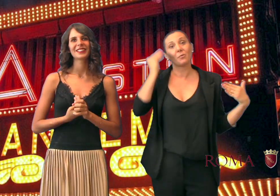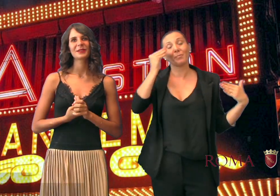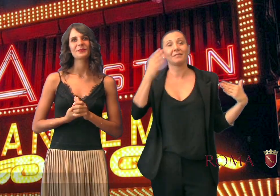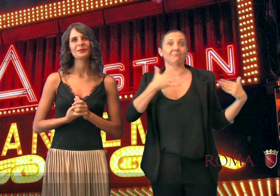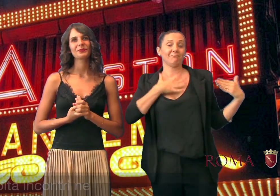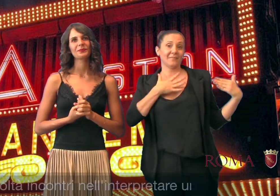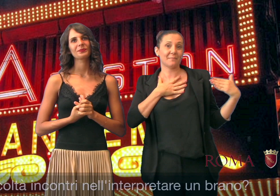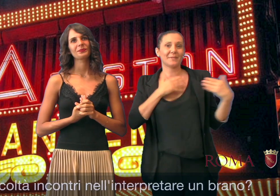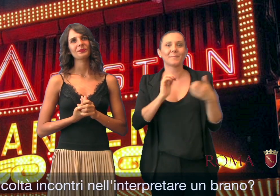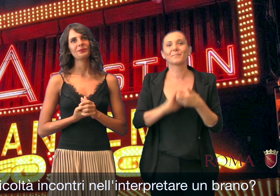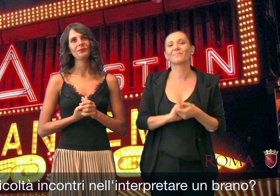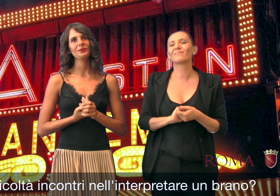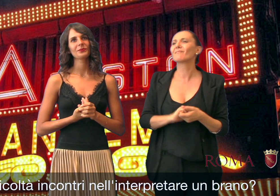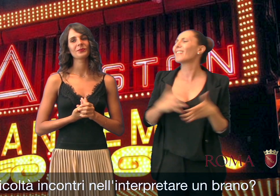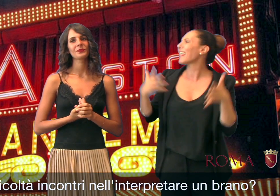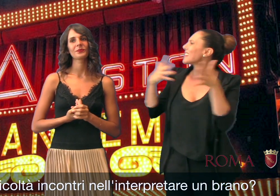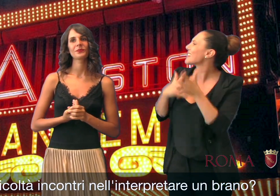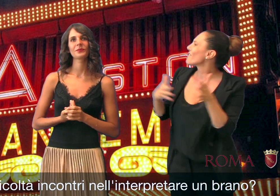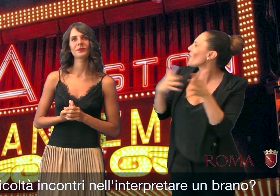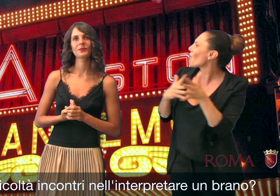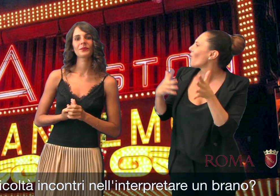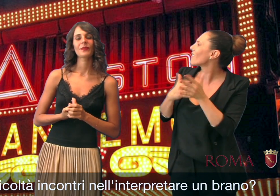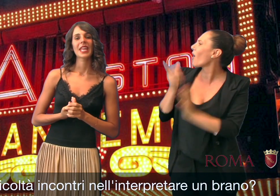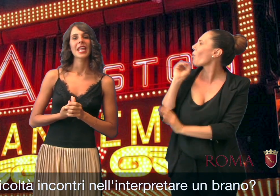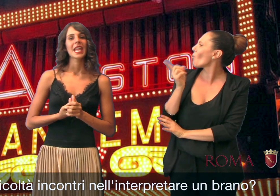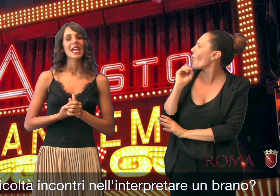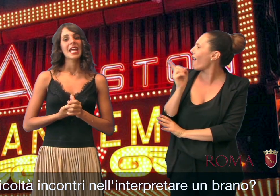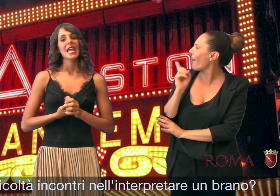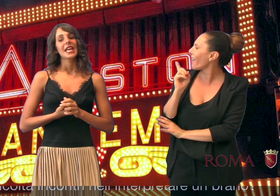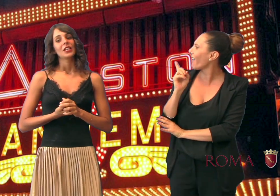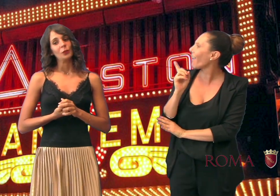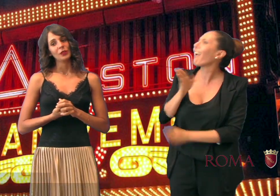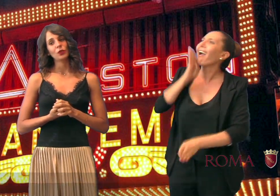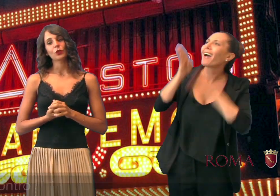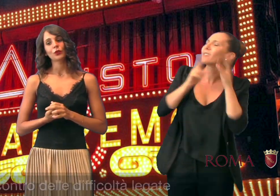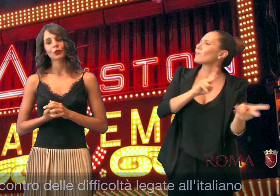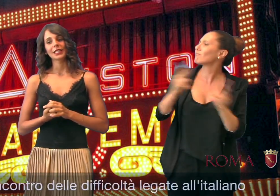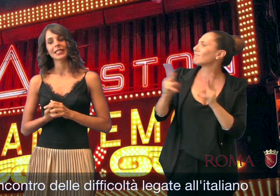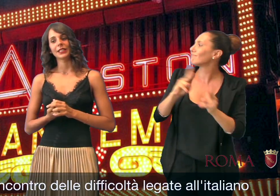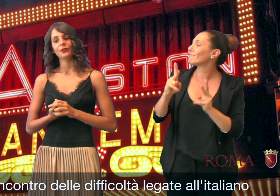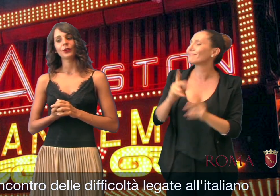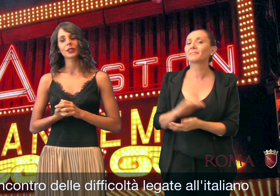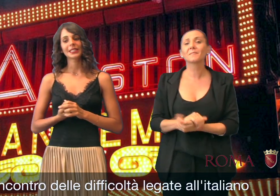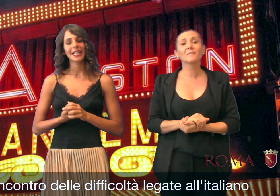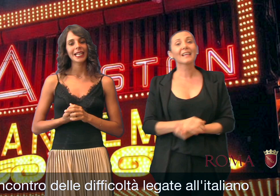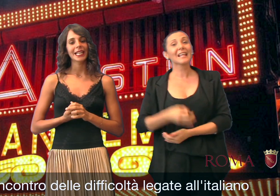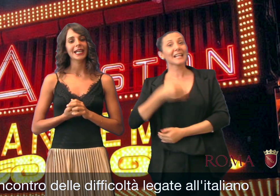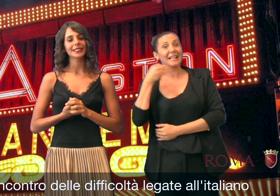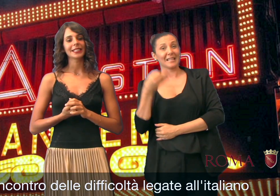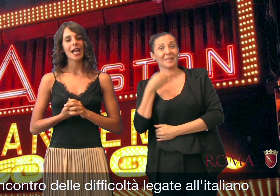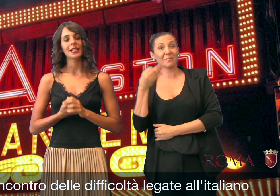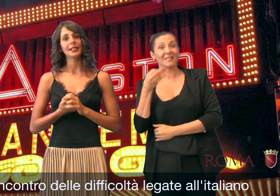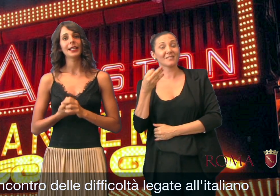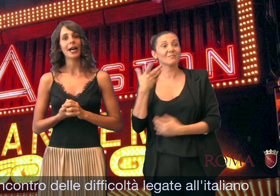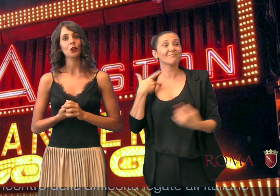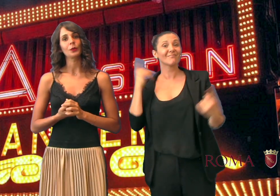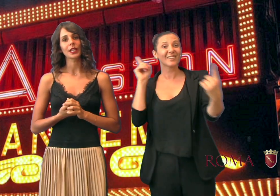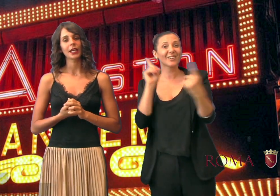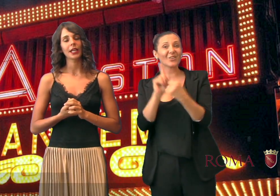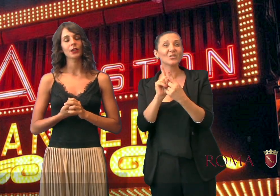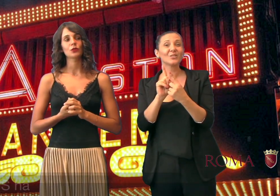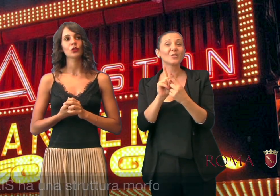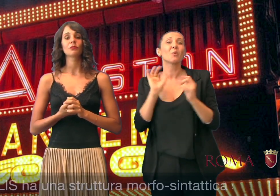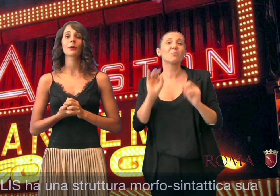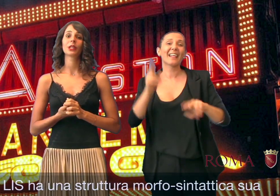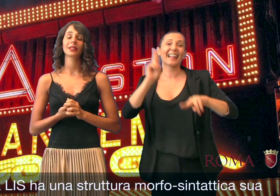Quali difficoltà incontri nell'interpretare un brano? Spesso incontro delle difficoltà legate all'italiano,